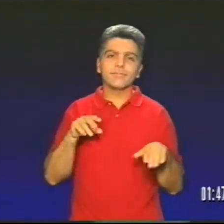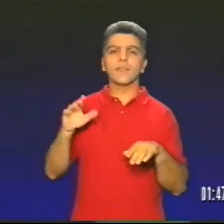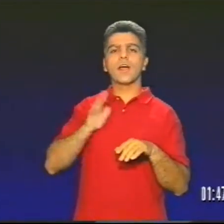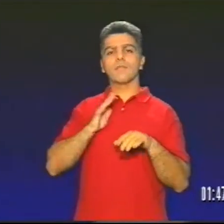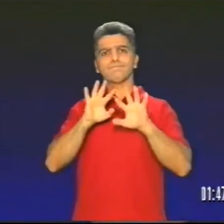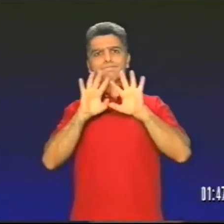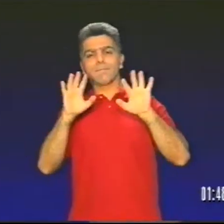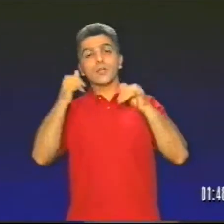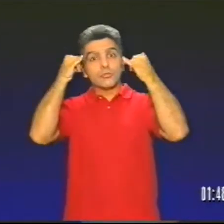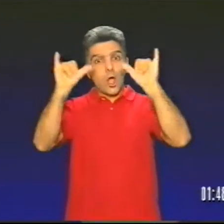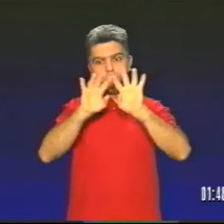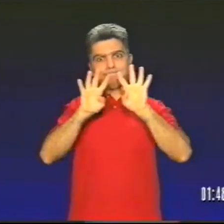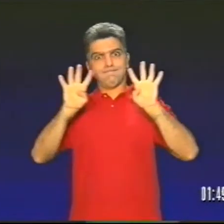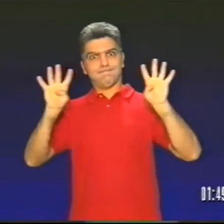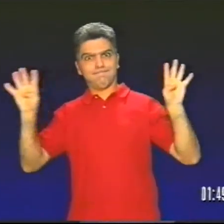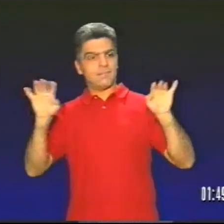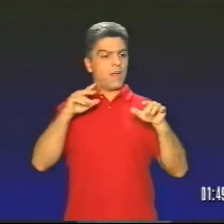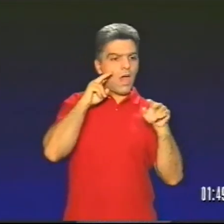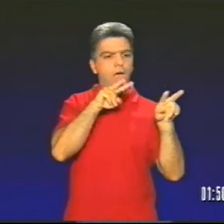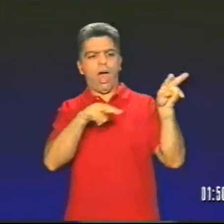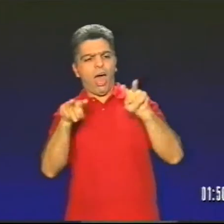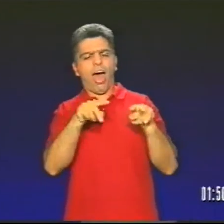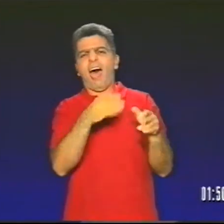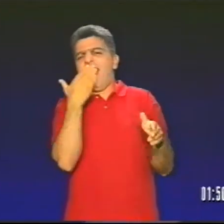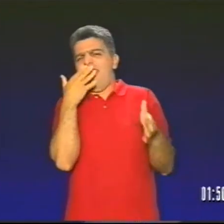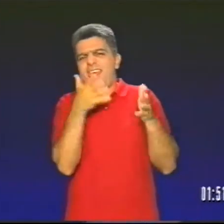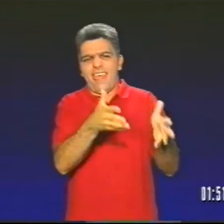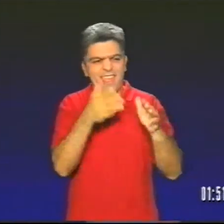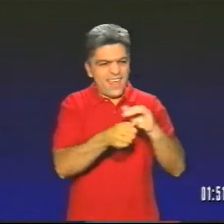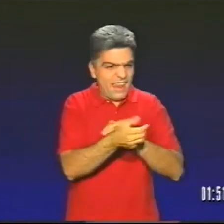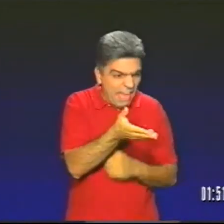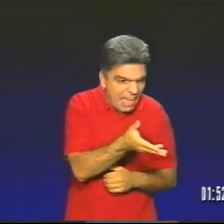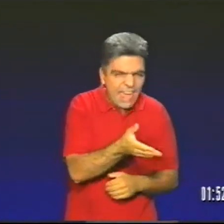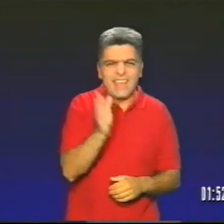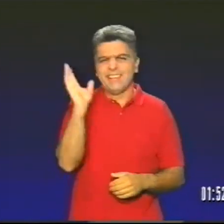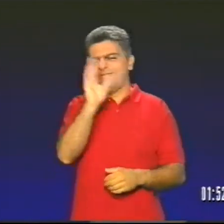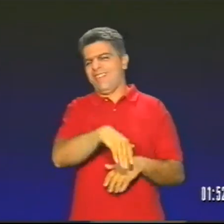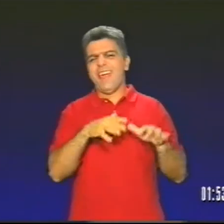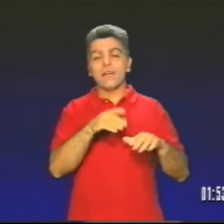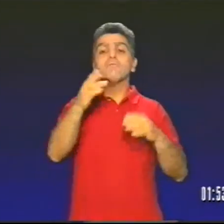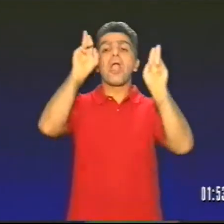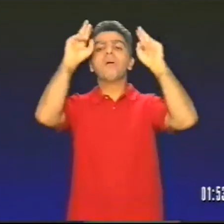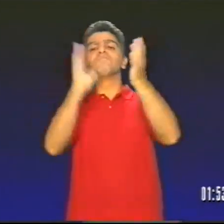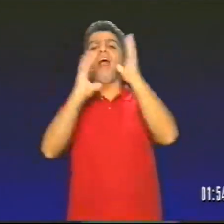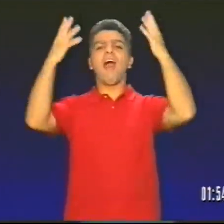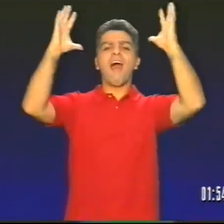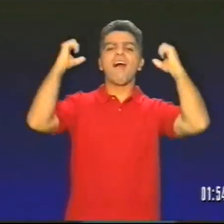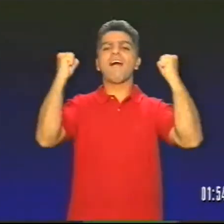αδιαφορούσε Όλα τα ζώα που είχαν μαζευτεί και γύρω Κοίταζαν και τους δύο Γελούσαν και κορέδευαν τη Χελώνα Η Χελώνα θα τρέξει